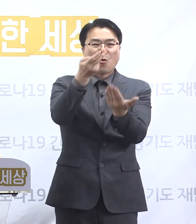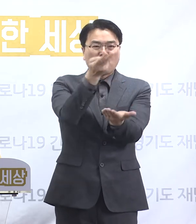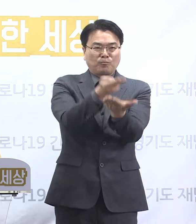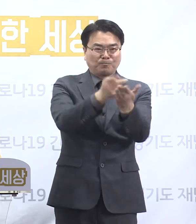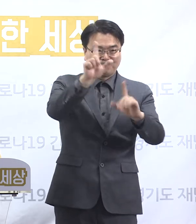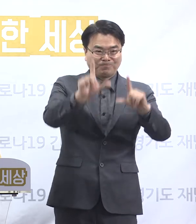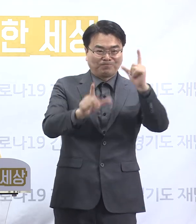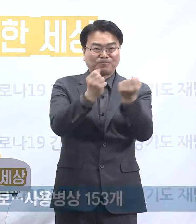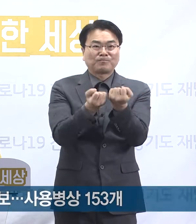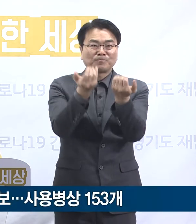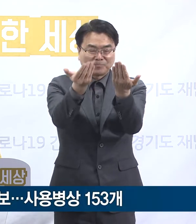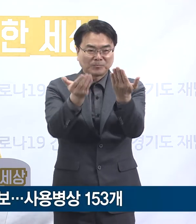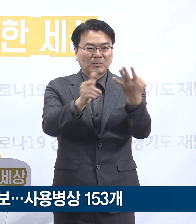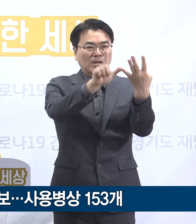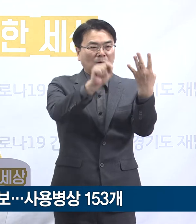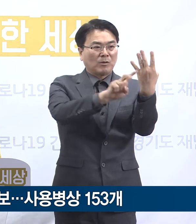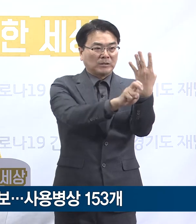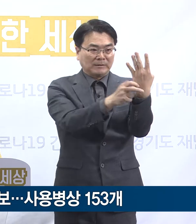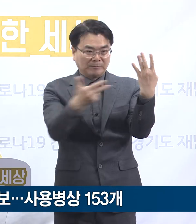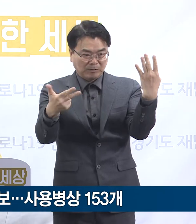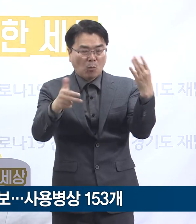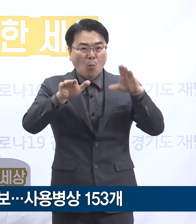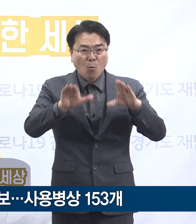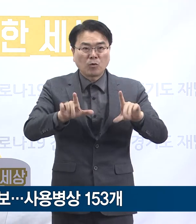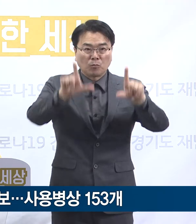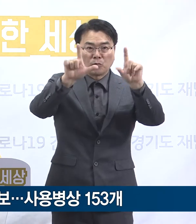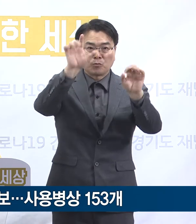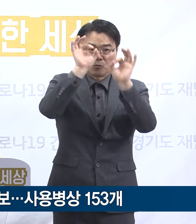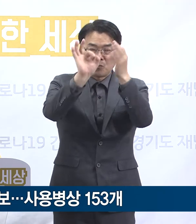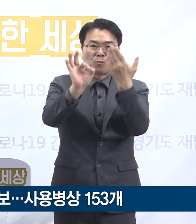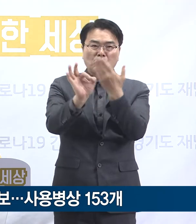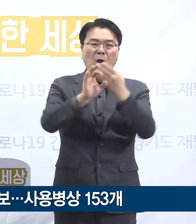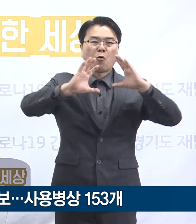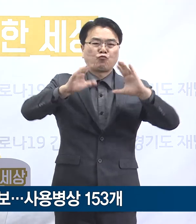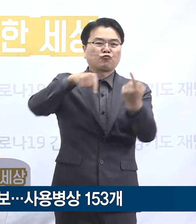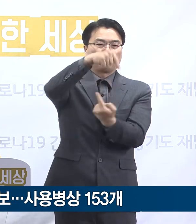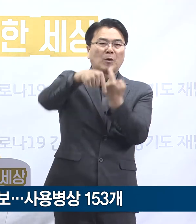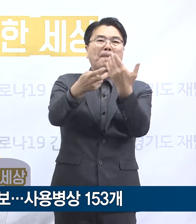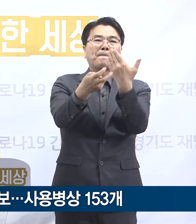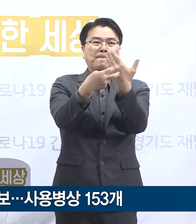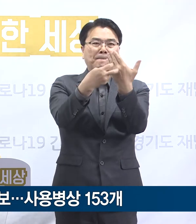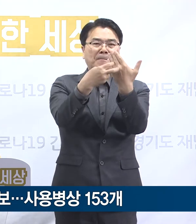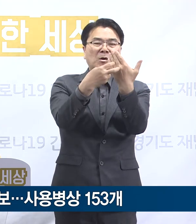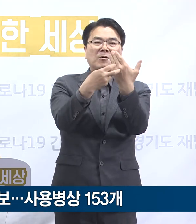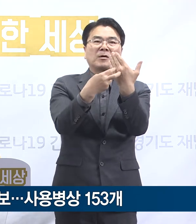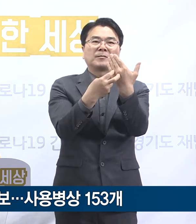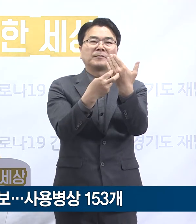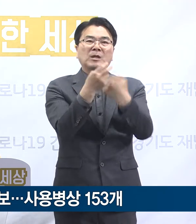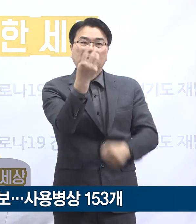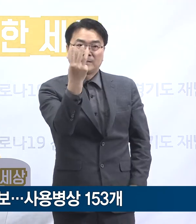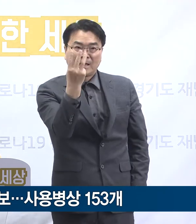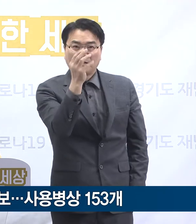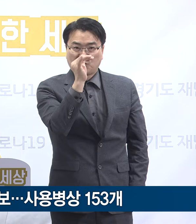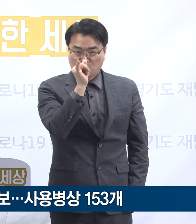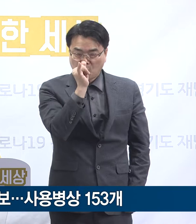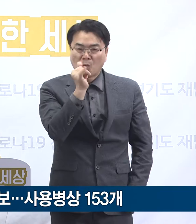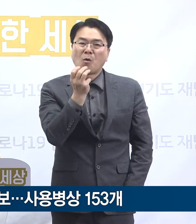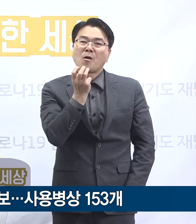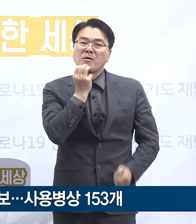4월 27일 0시 기준 경기도는 국가지정입원치료병상 운영병원 3곳,